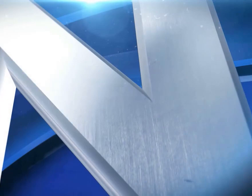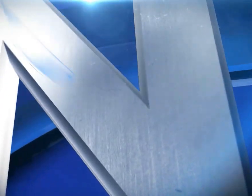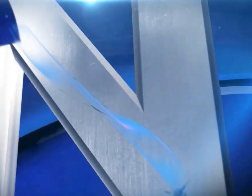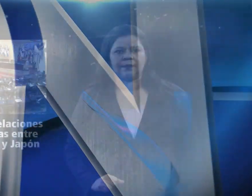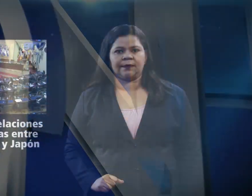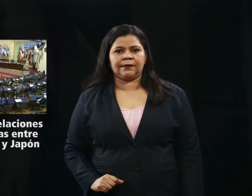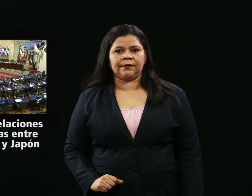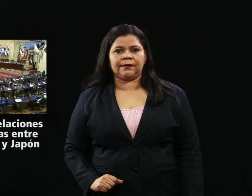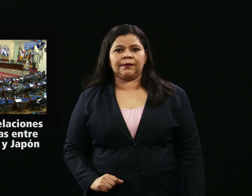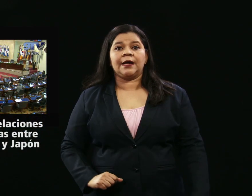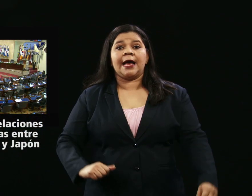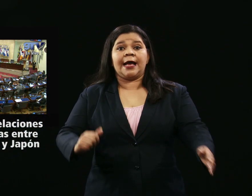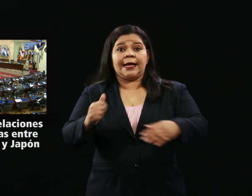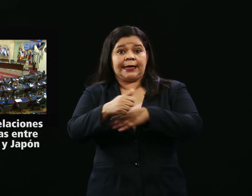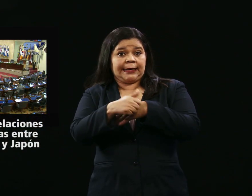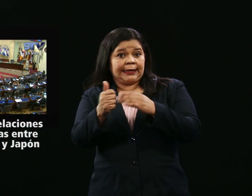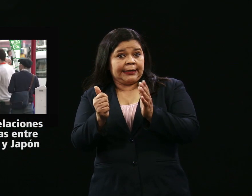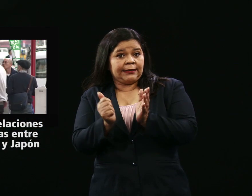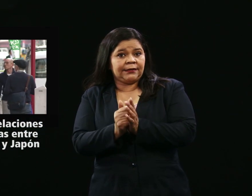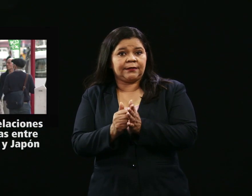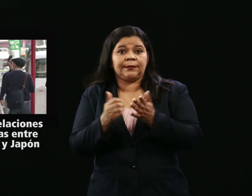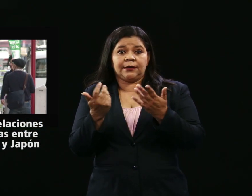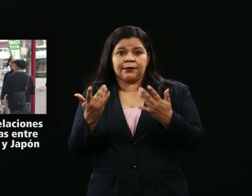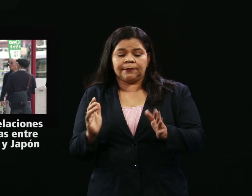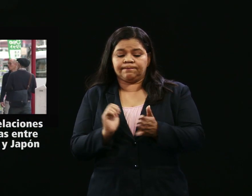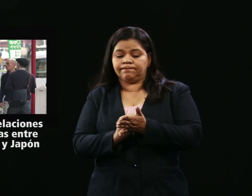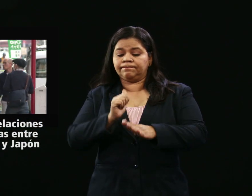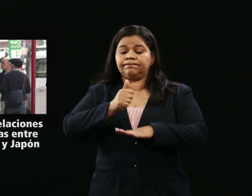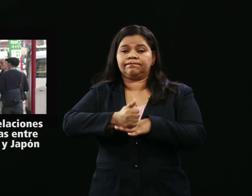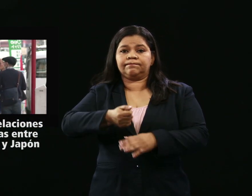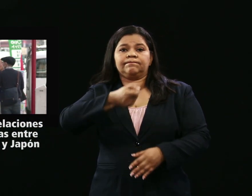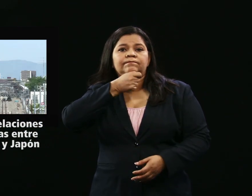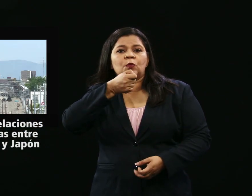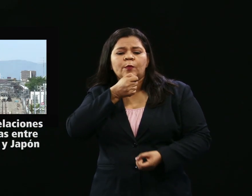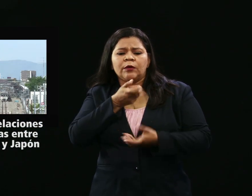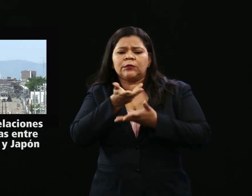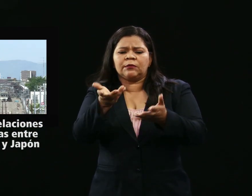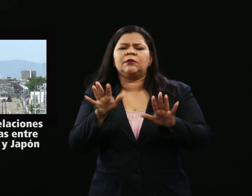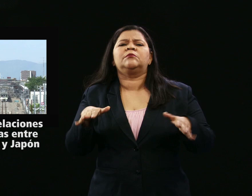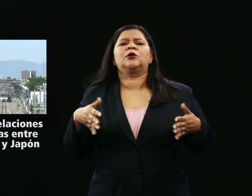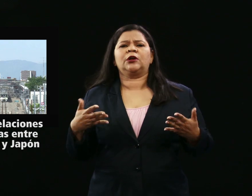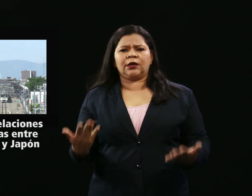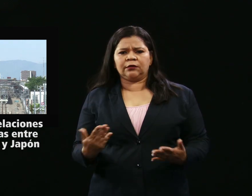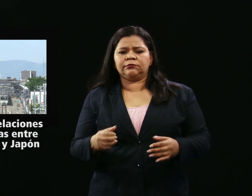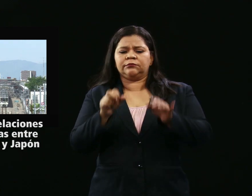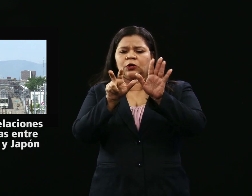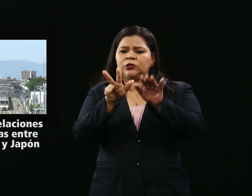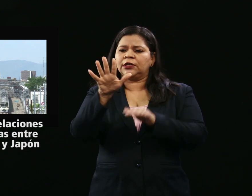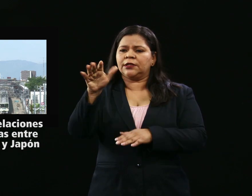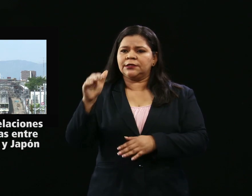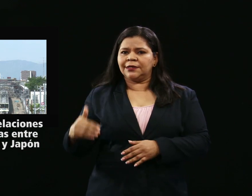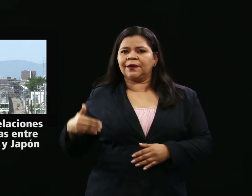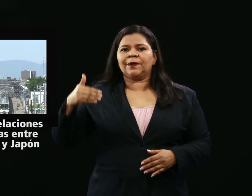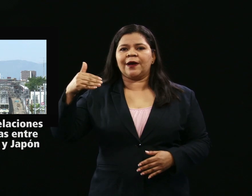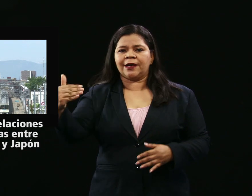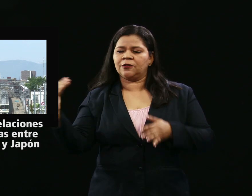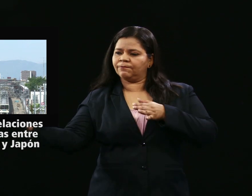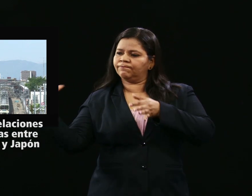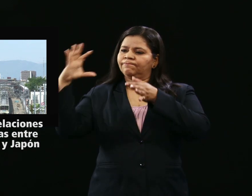La Asamblea Legislativa emitió un pronunciamiento público en el marco del 85 aniversario de las relaciones diplomáticas